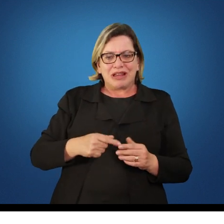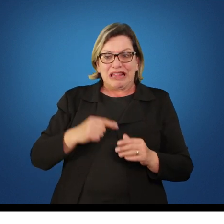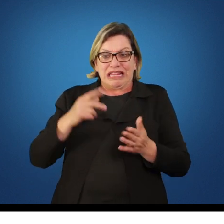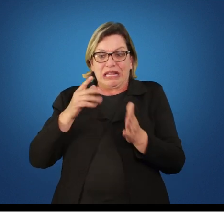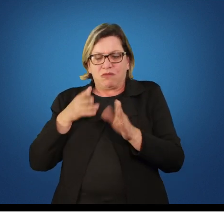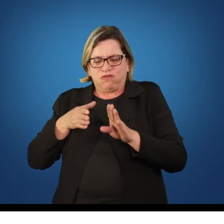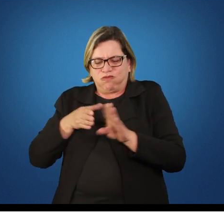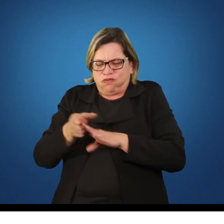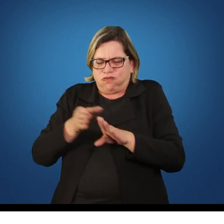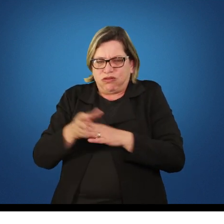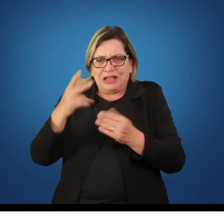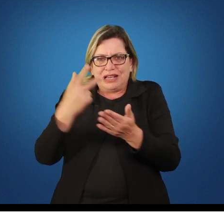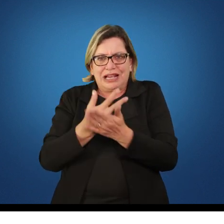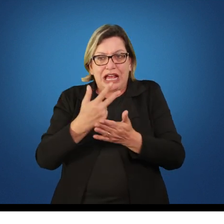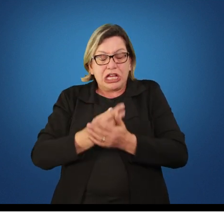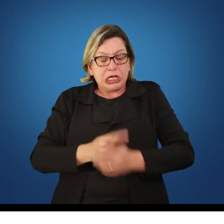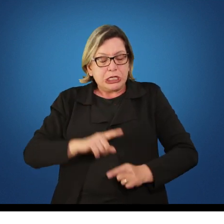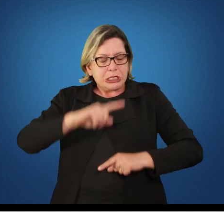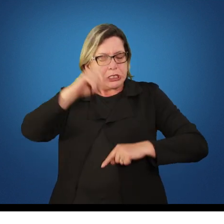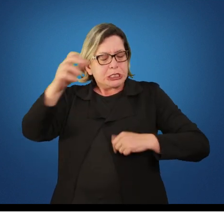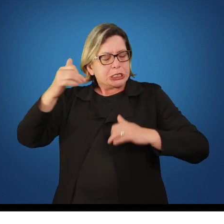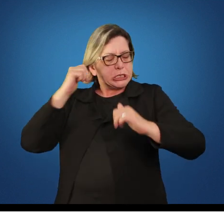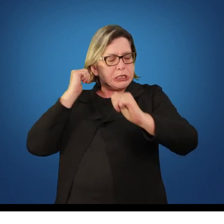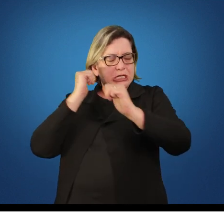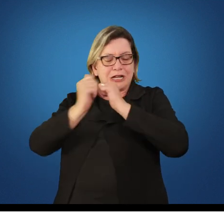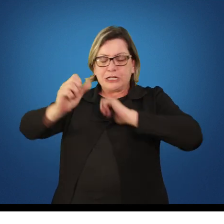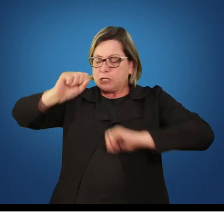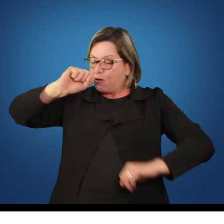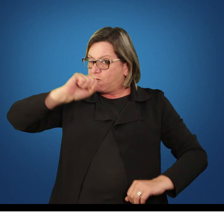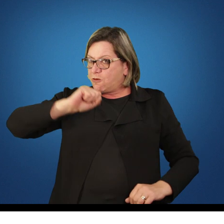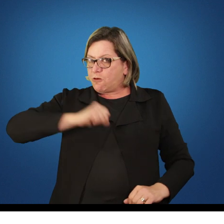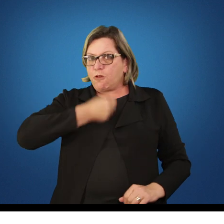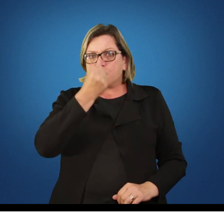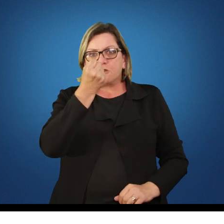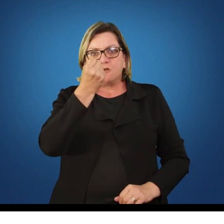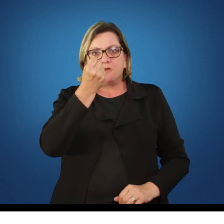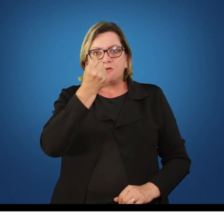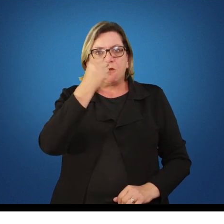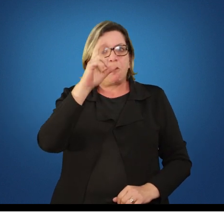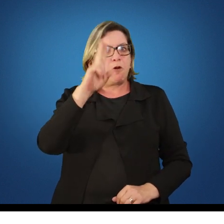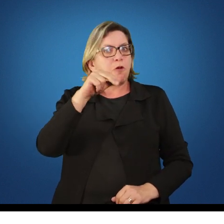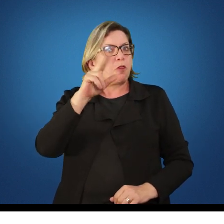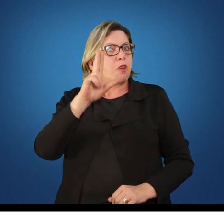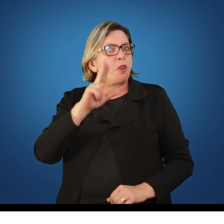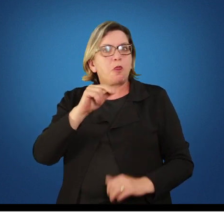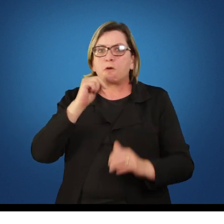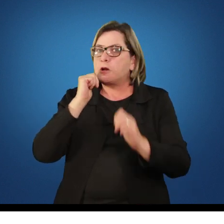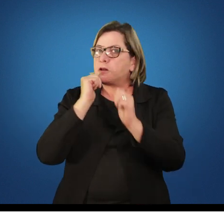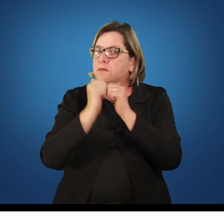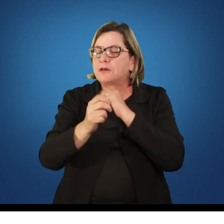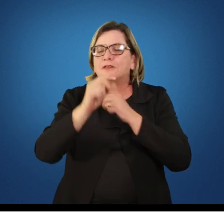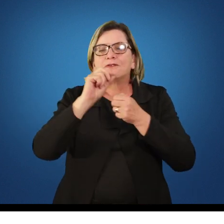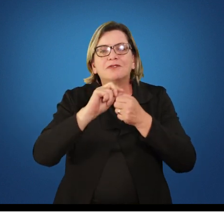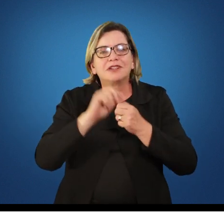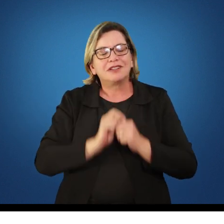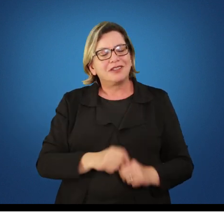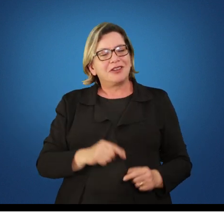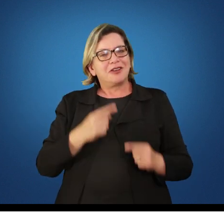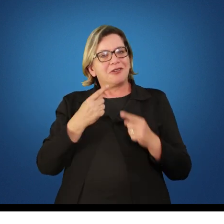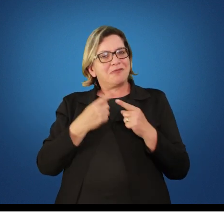saíram da escola odiando o esporte. Nunca mais entraram numa quadra para jogar no esporte. Porque vai muito de quem? Vai muito de você,